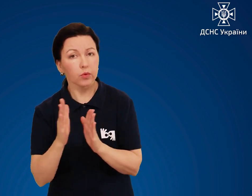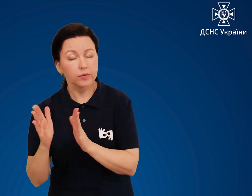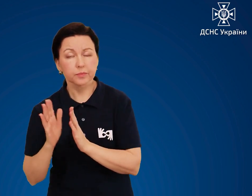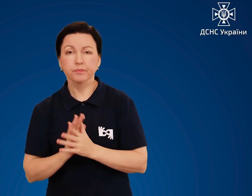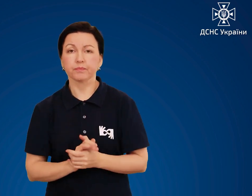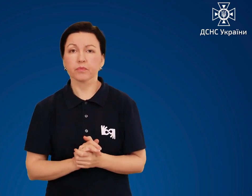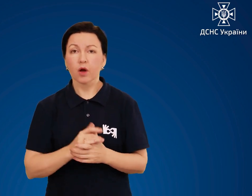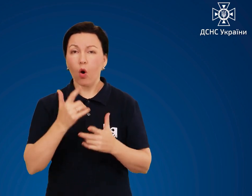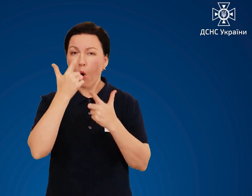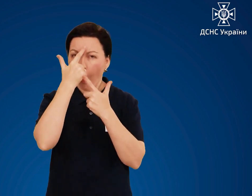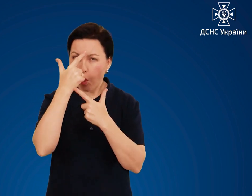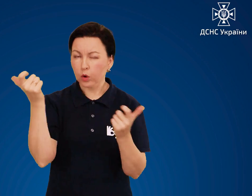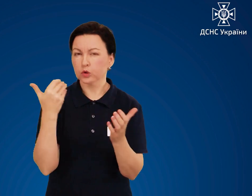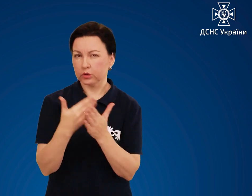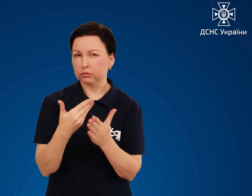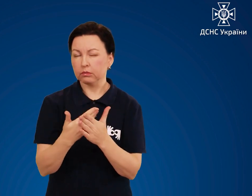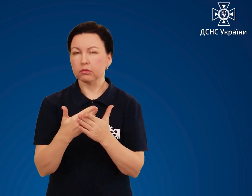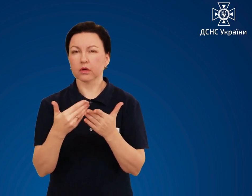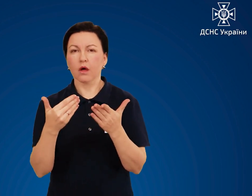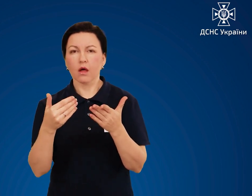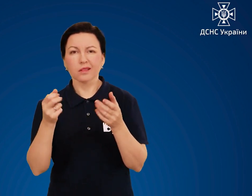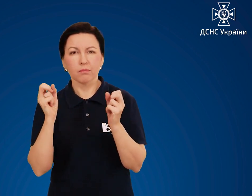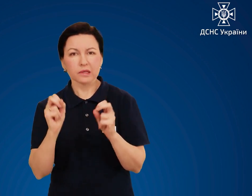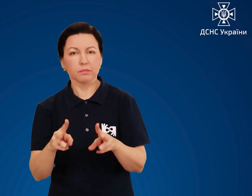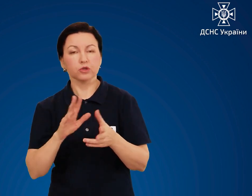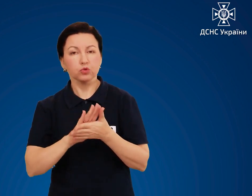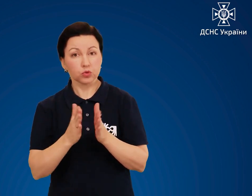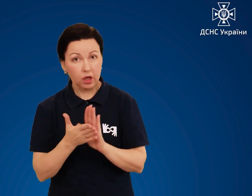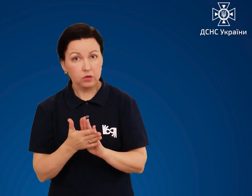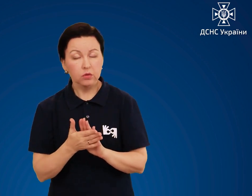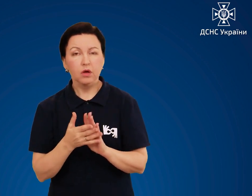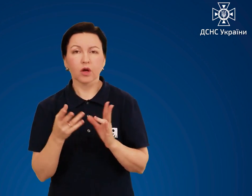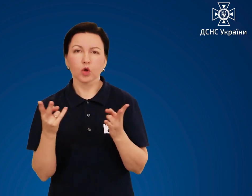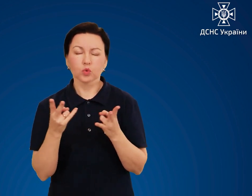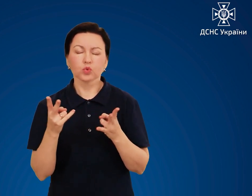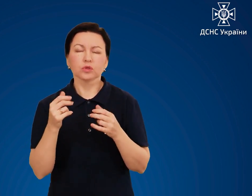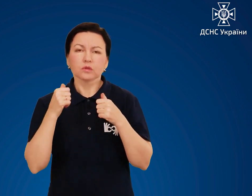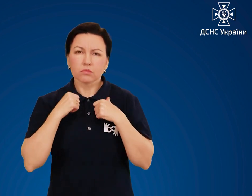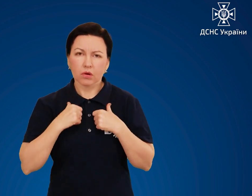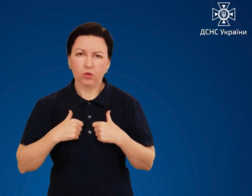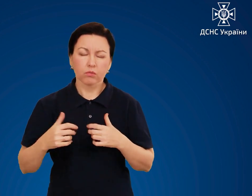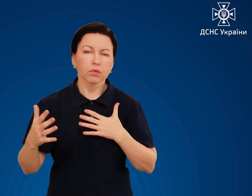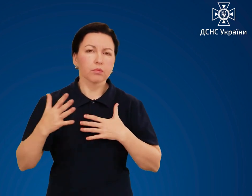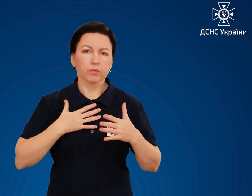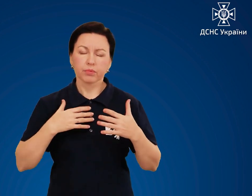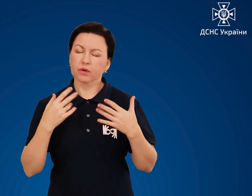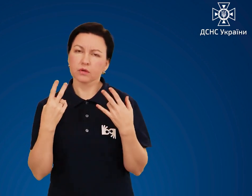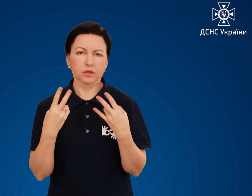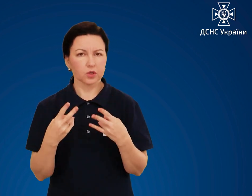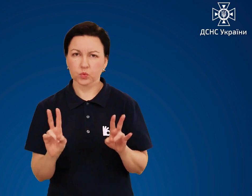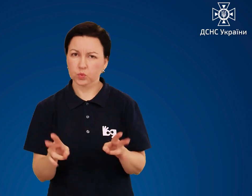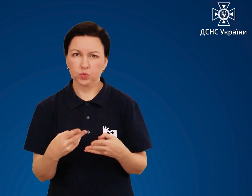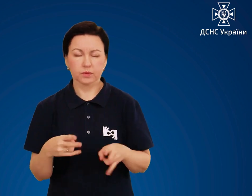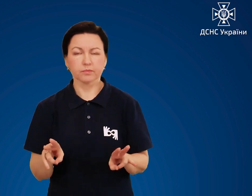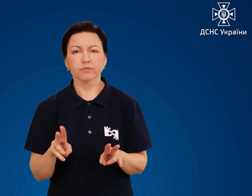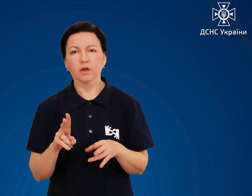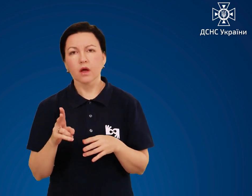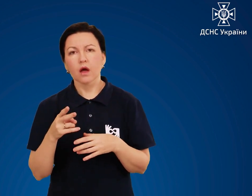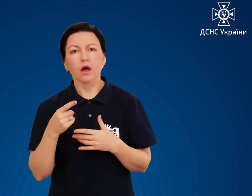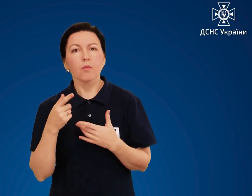стану уникайте паніки. Попередьте сусідів. Надайте допомогу інвалідам, дітям